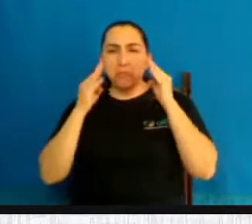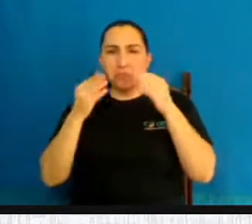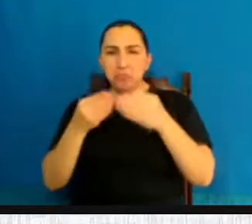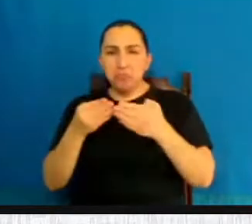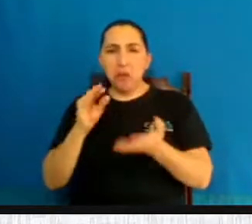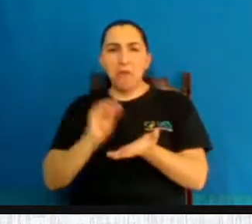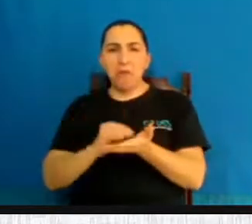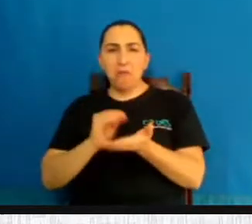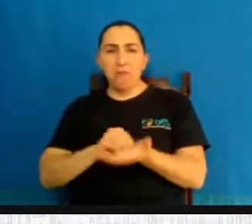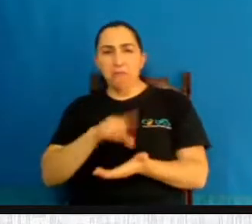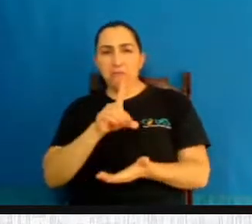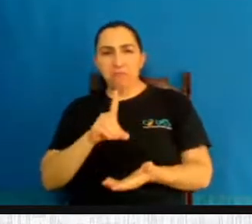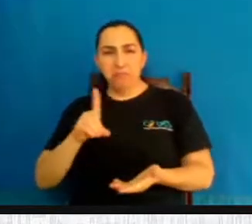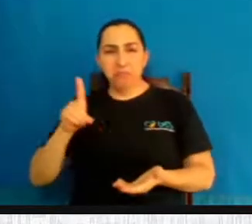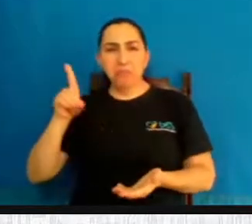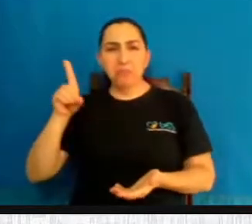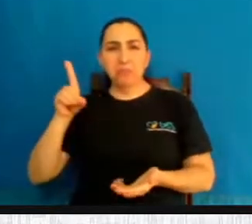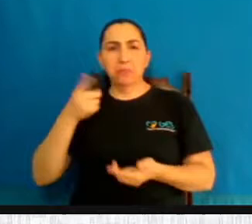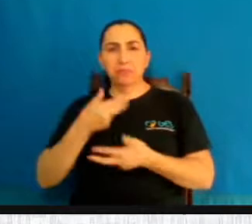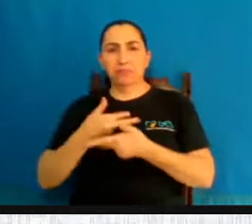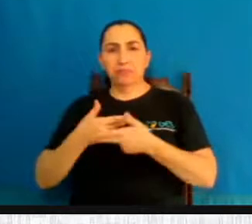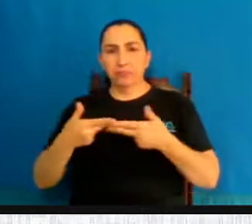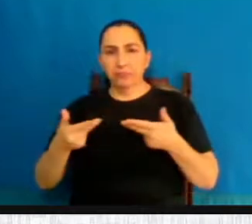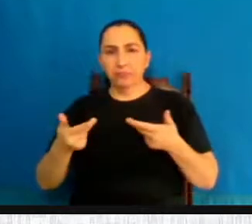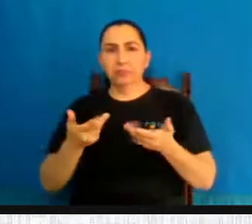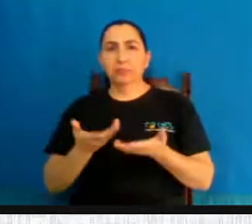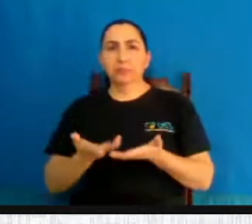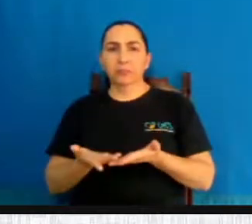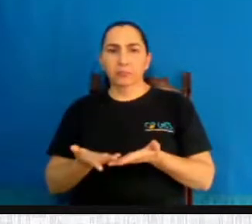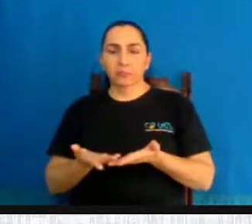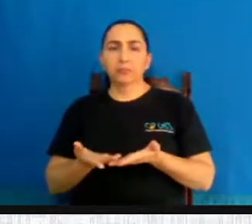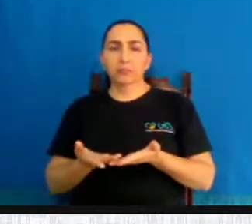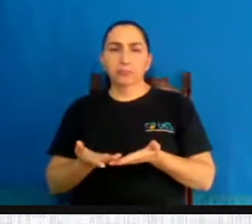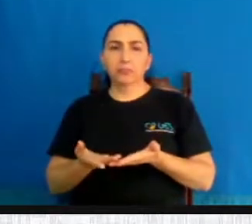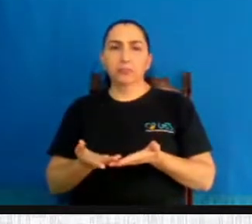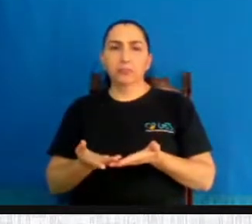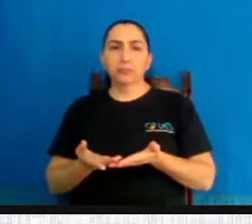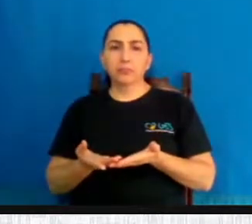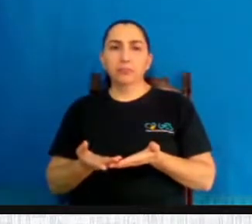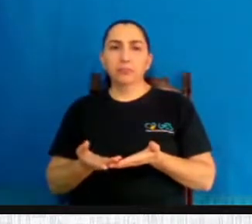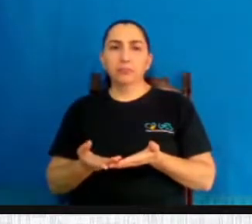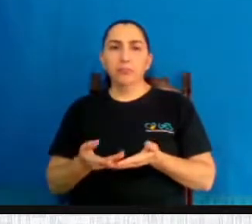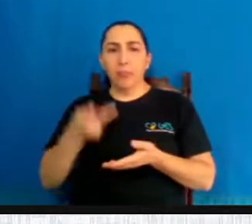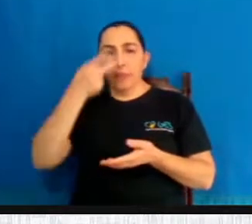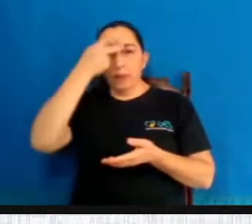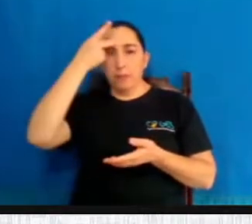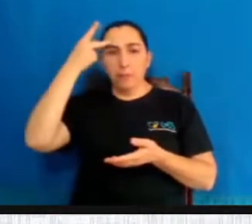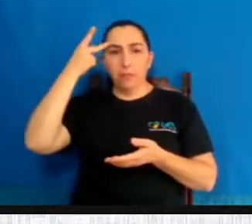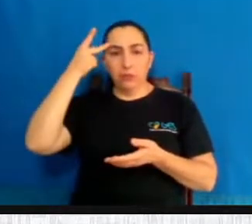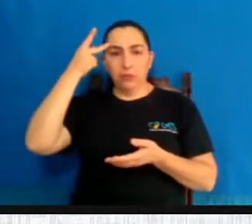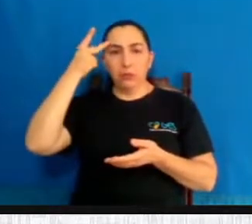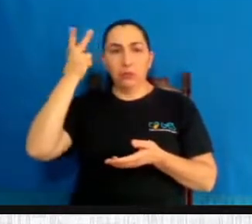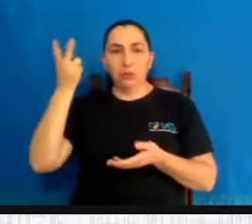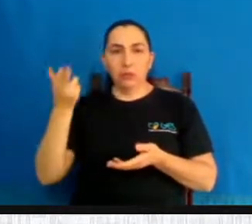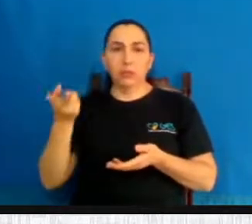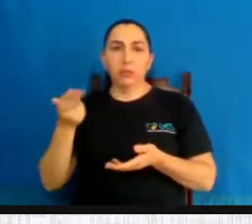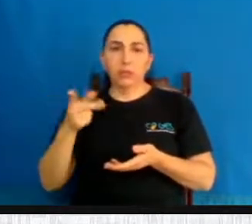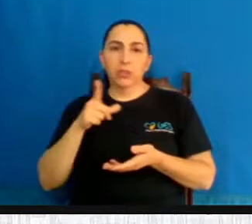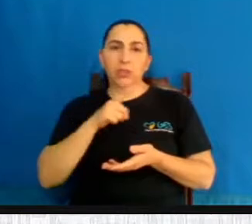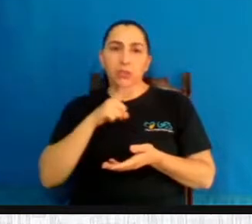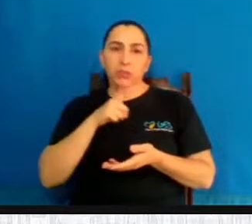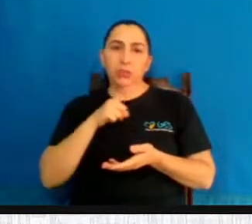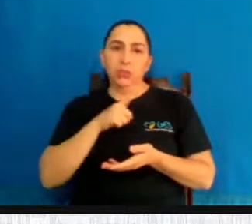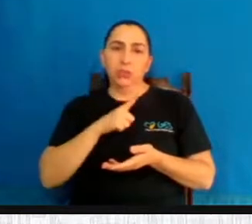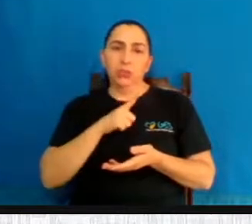estão acreditando mais em Deus, muitas mudando de religião por conta da falta da crença, muitas pessoas, inclusive, tirando suas